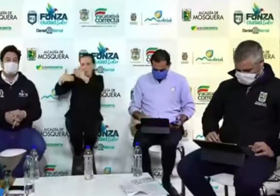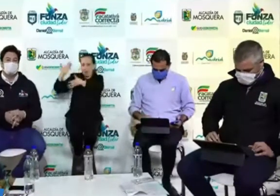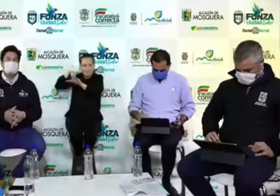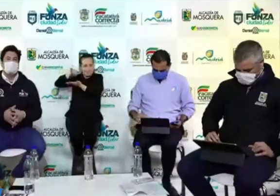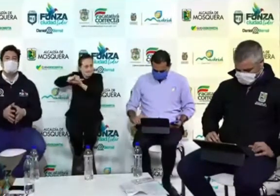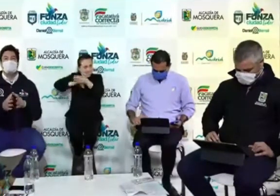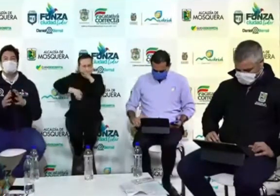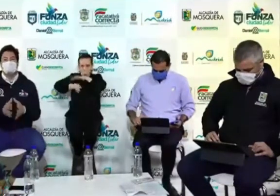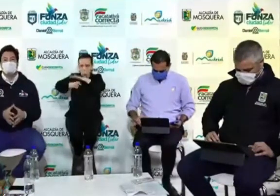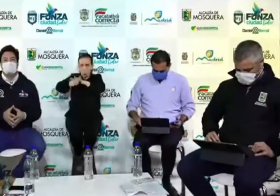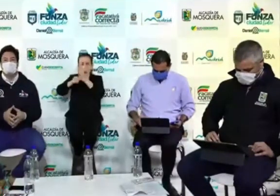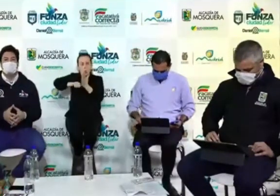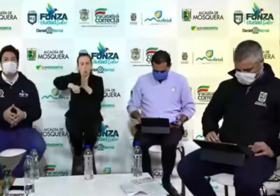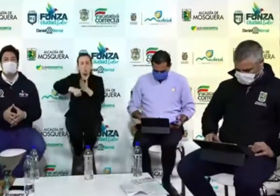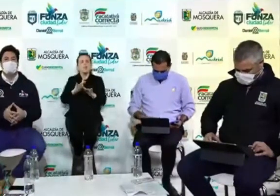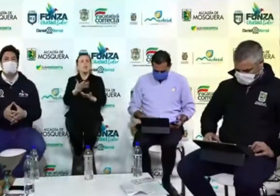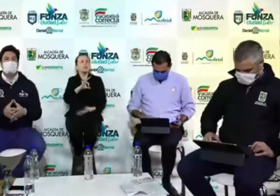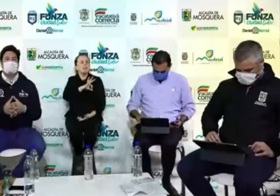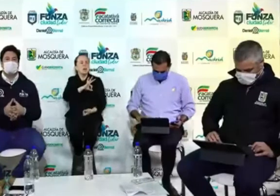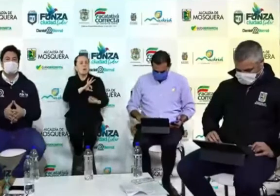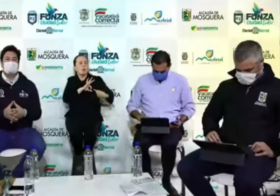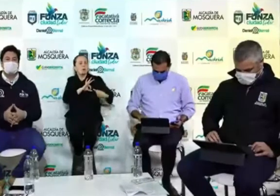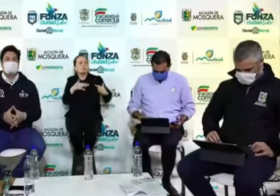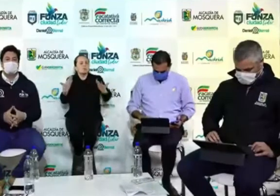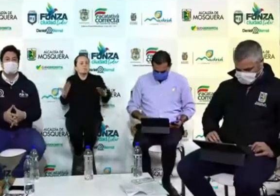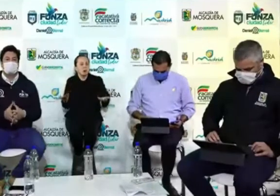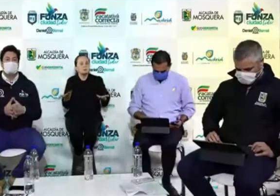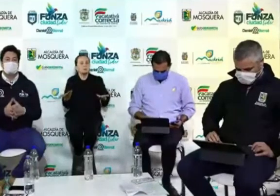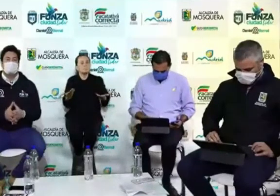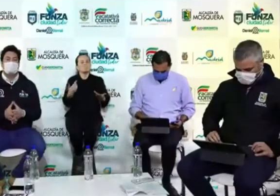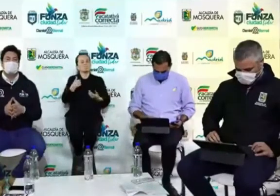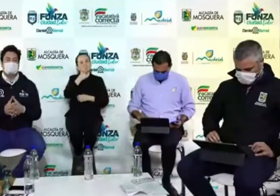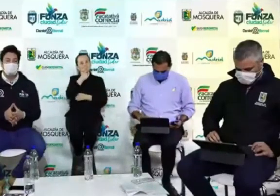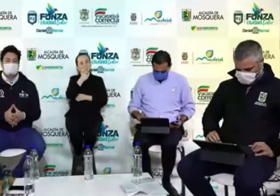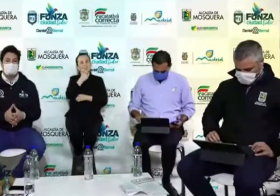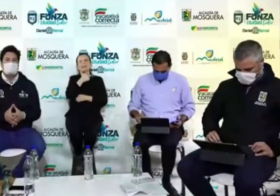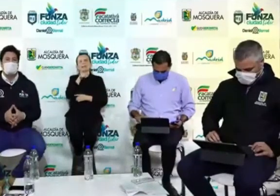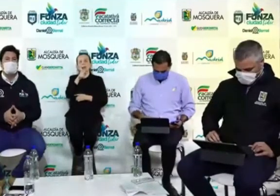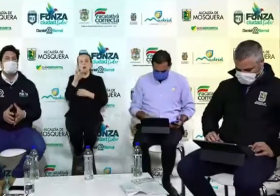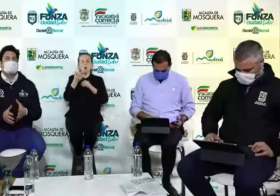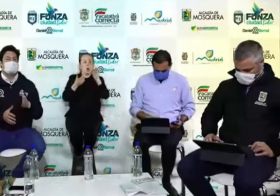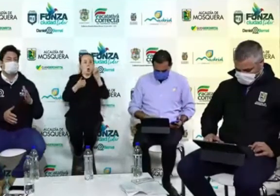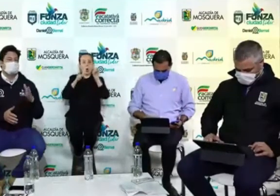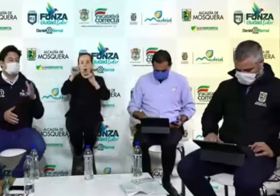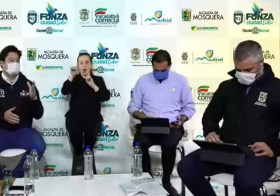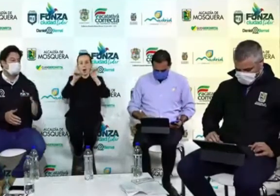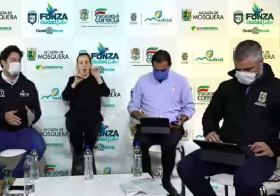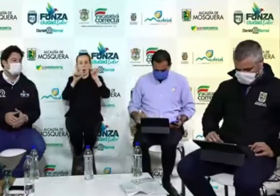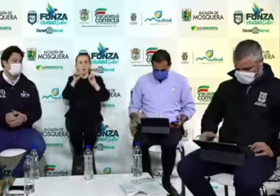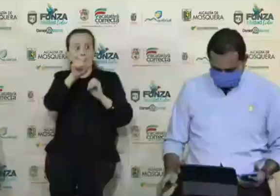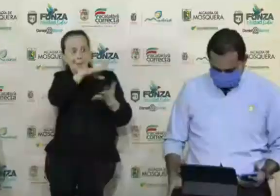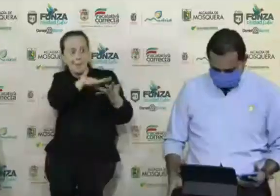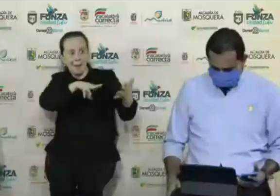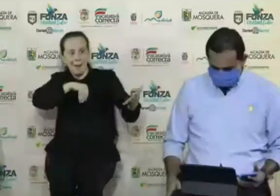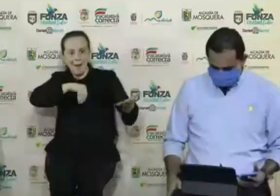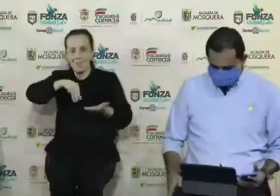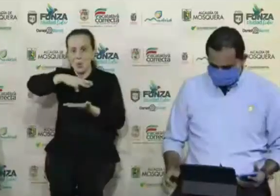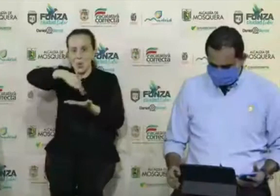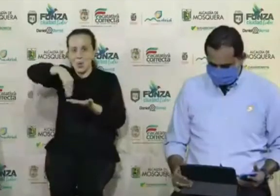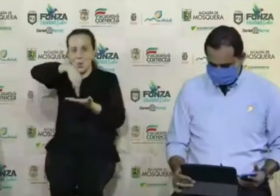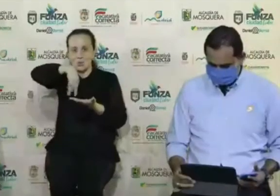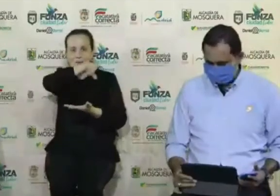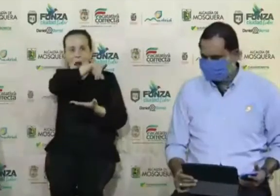hasta hoy. Los días sábados vamos a empezar a implementar el pico y género como lo está haciendo nuestro hermano